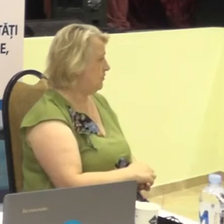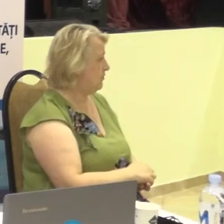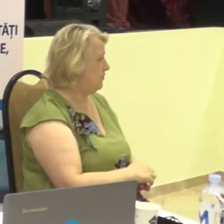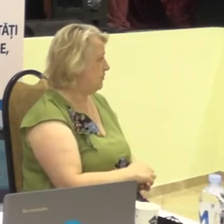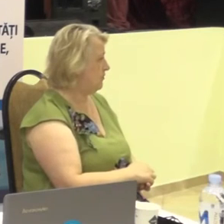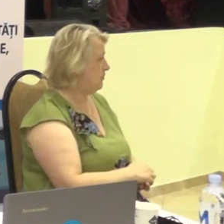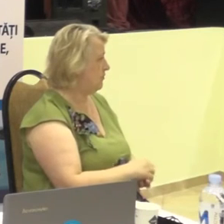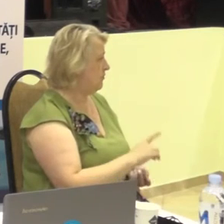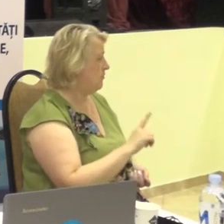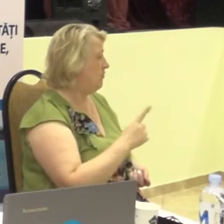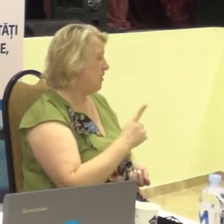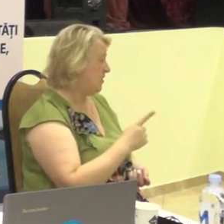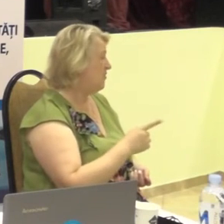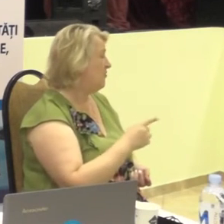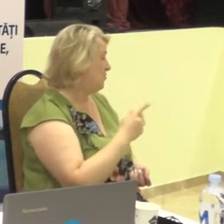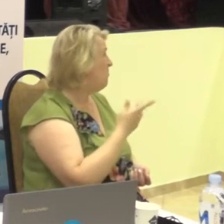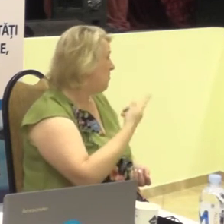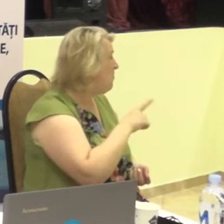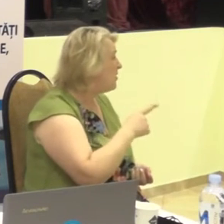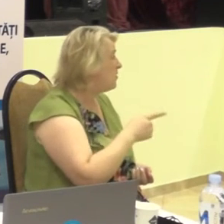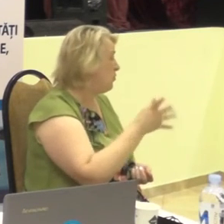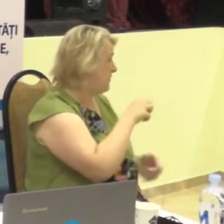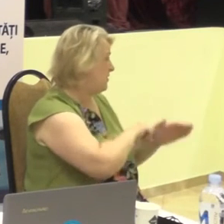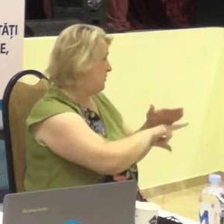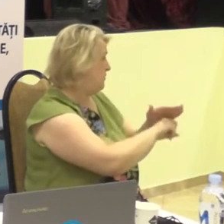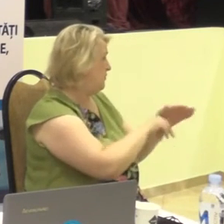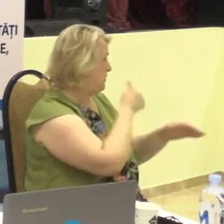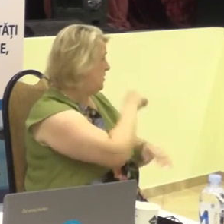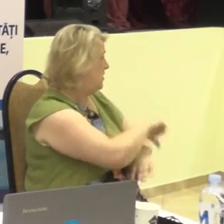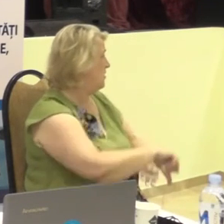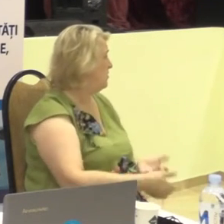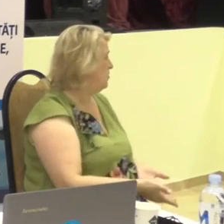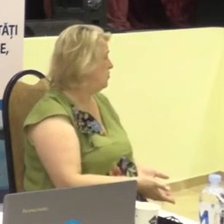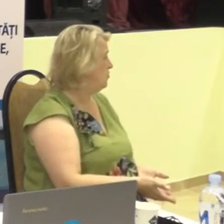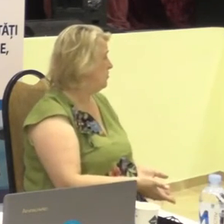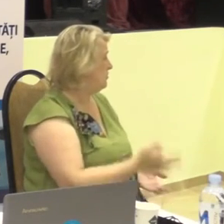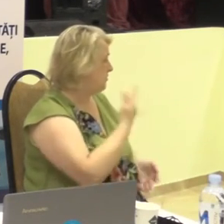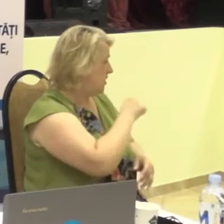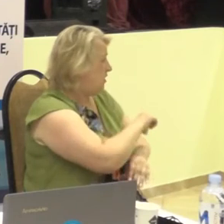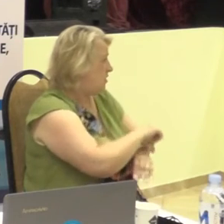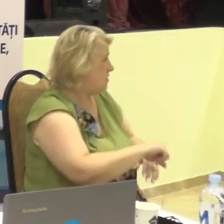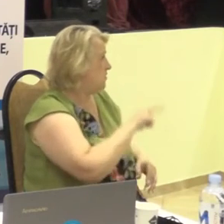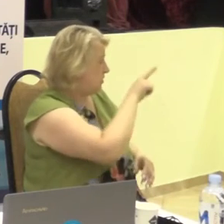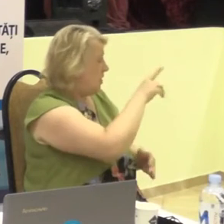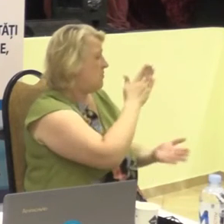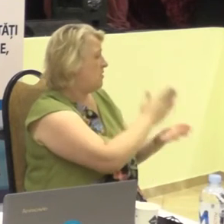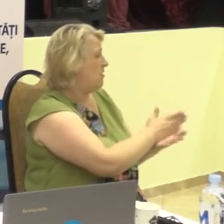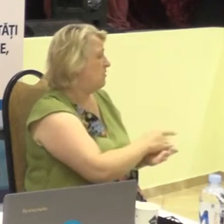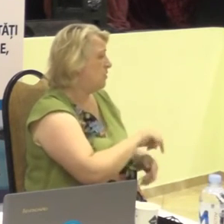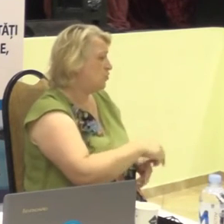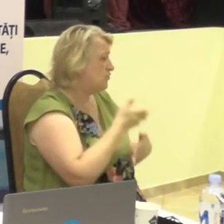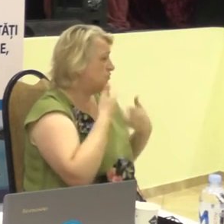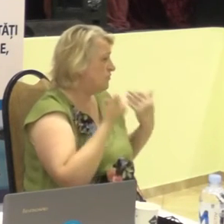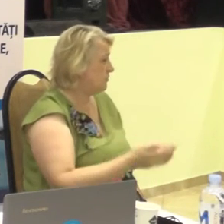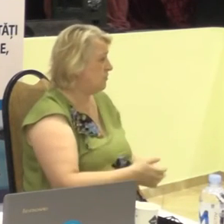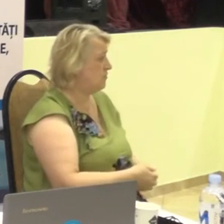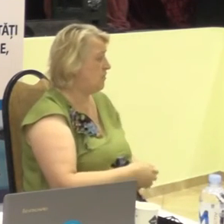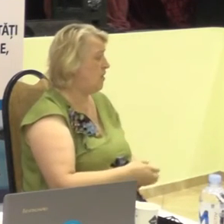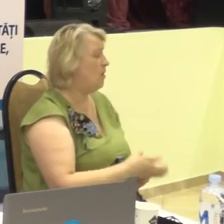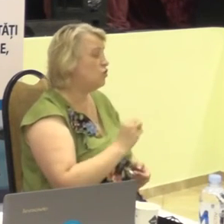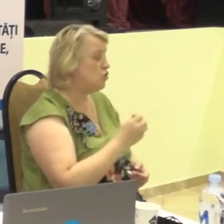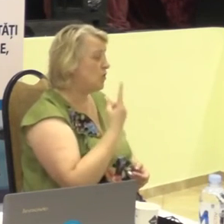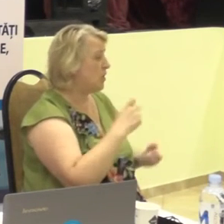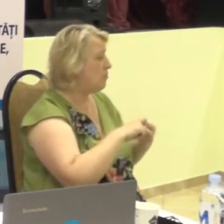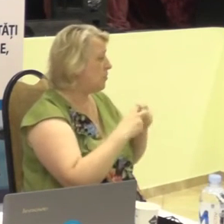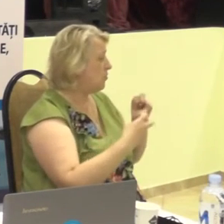de acei ei își fug în altă țară. O altă problemă destul de estrăgentă pentru Republica